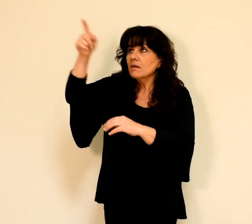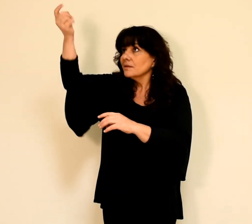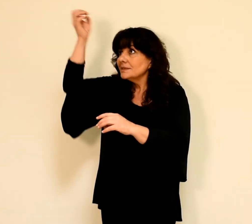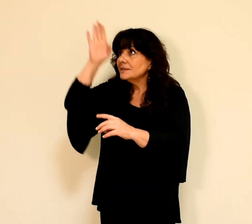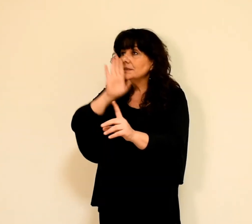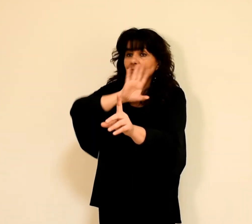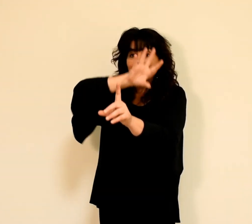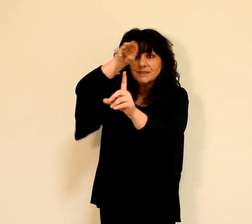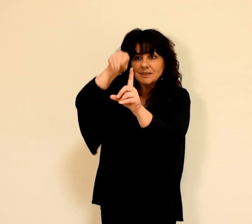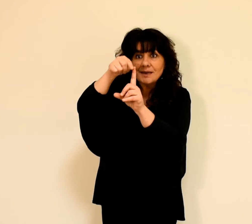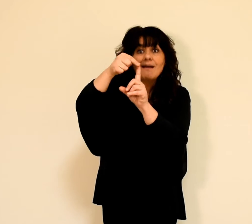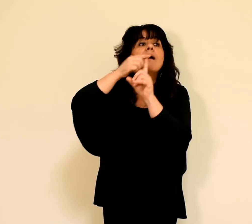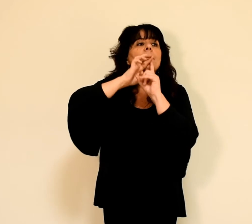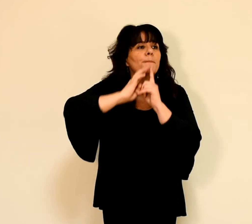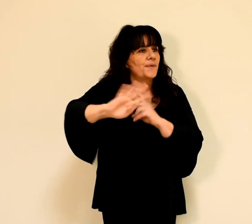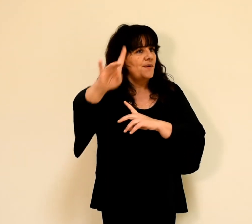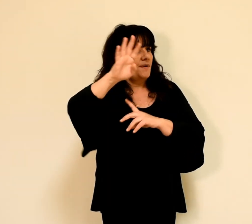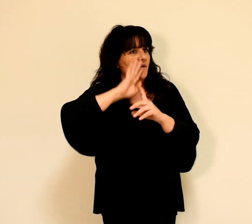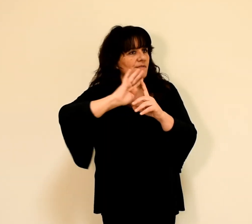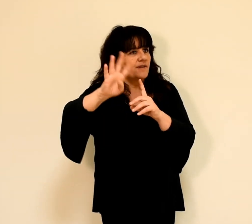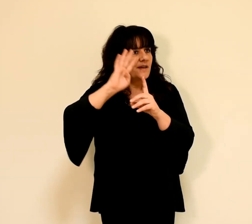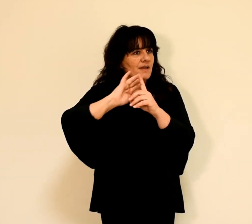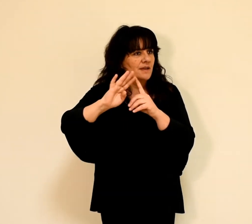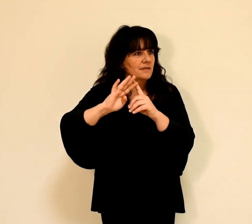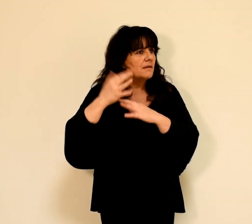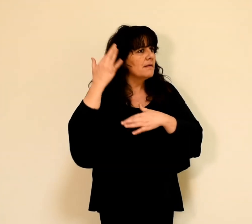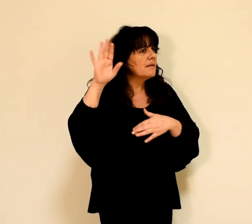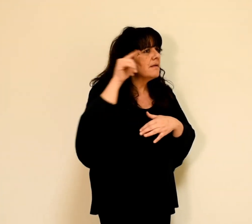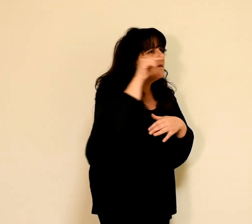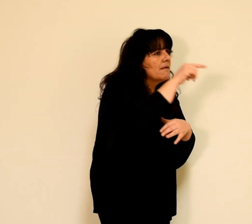A un autre, de discerner les inspirations.